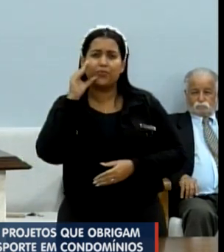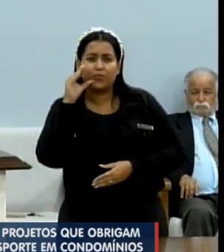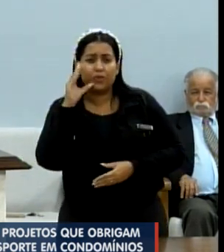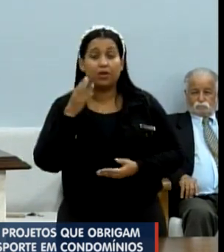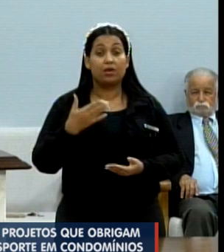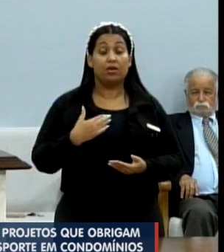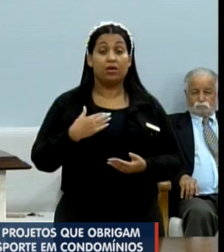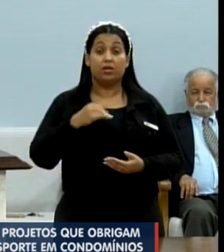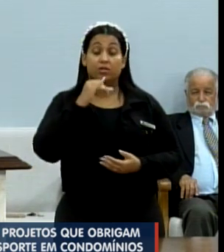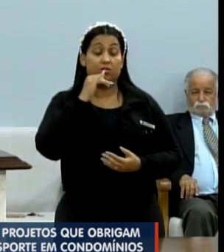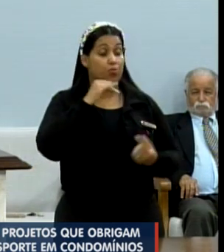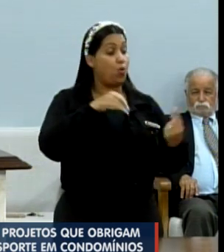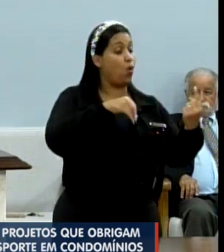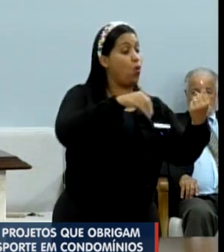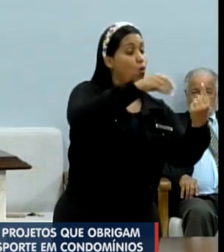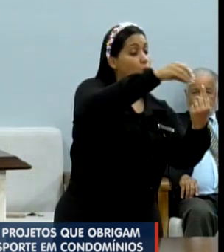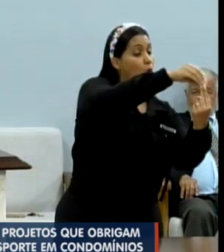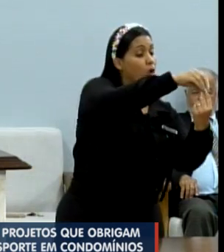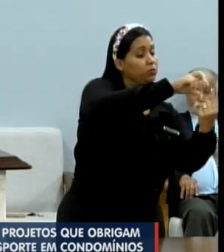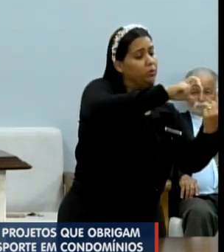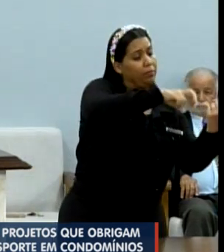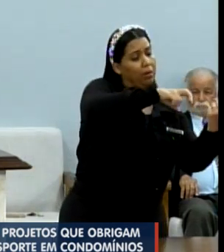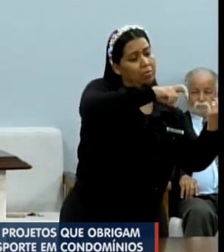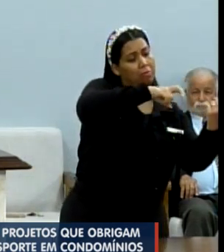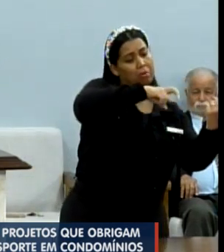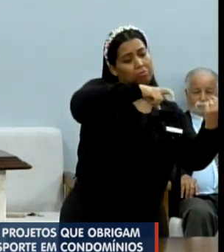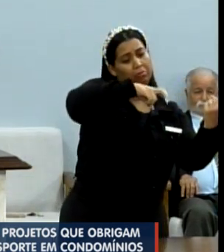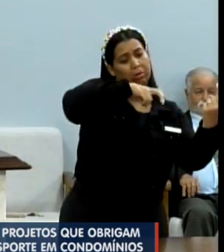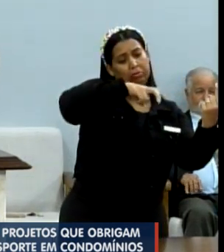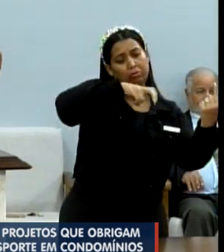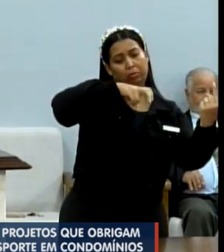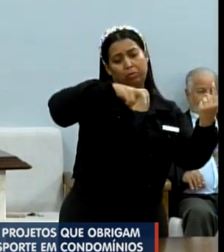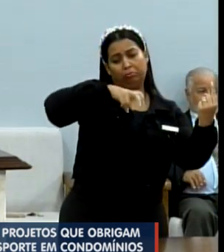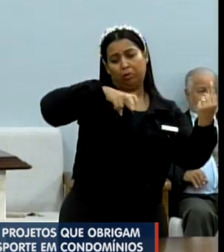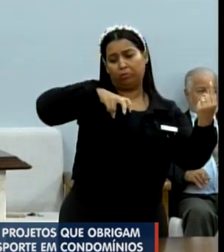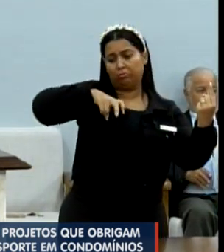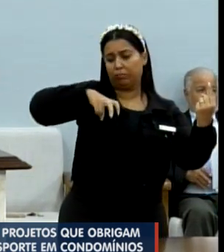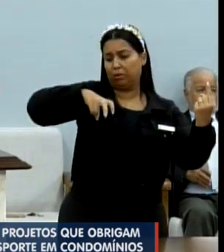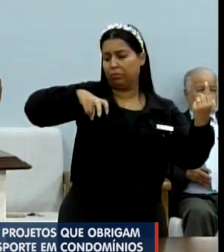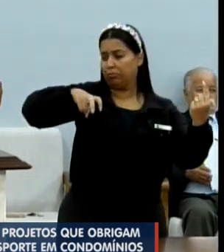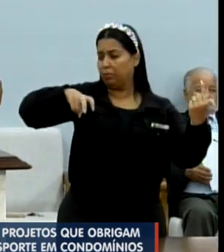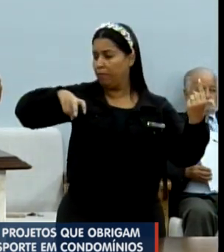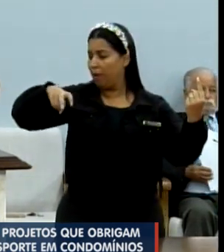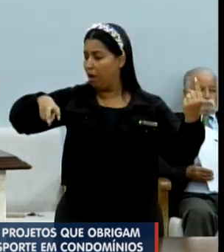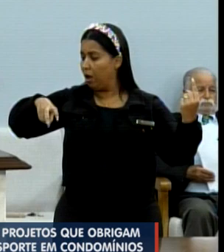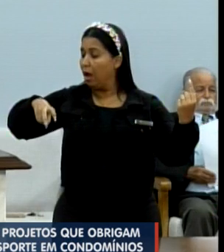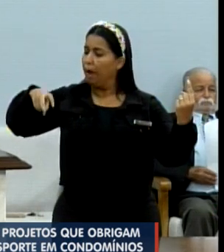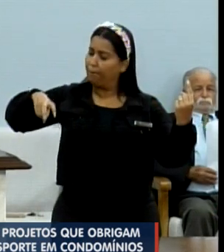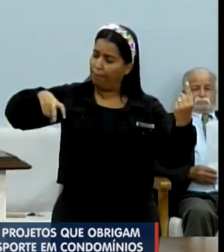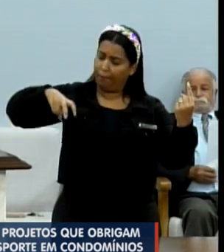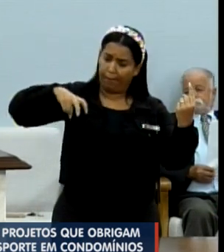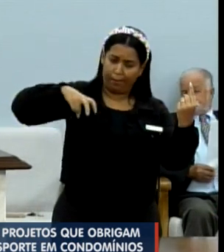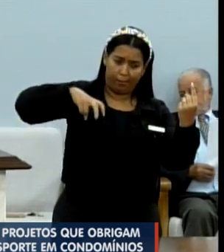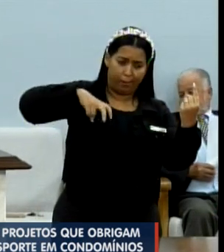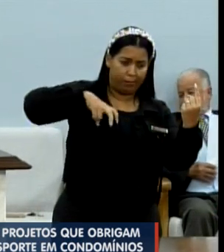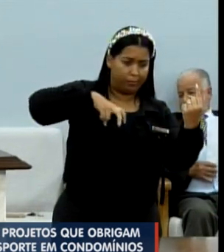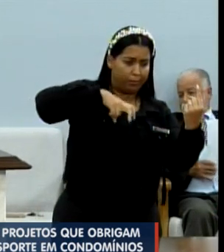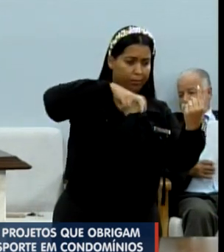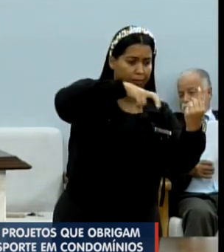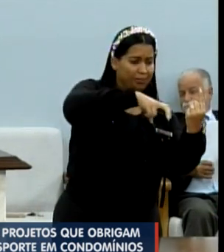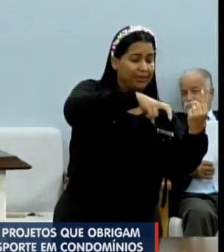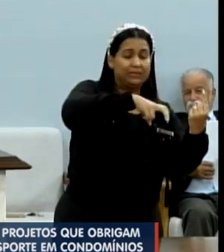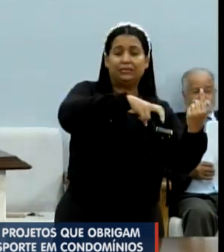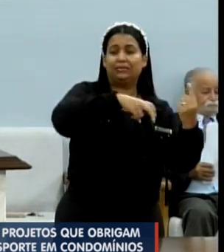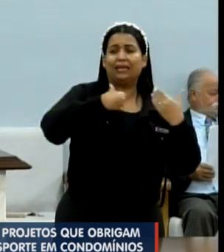de ônibus e percorrem, às vezes, uma distância de até dois, três quilômetros, ida e volta. Chegam cansadas,